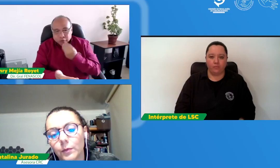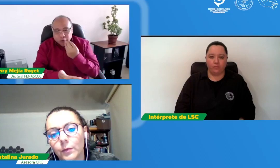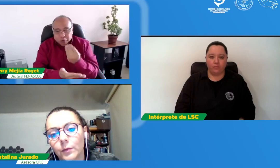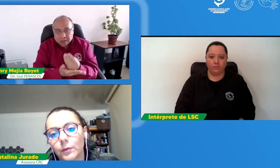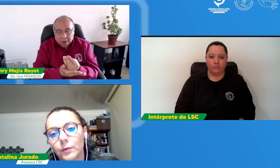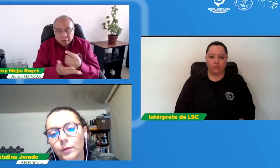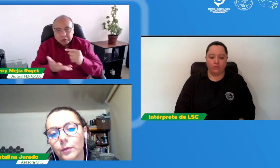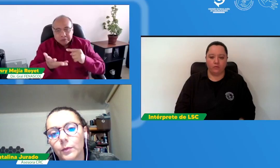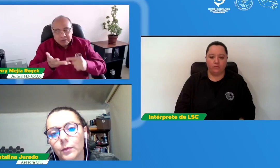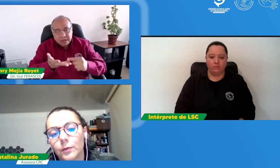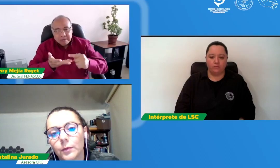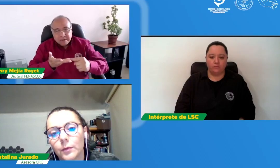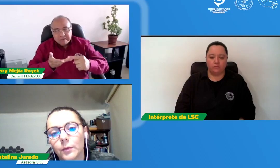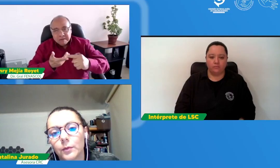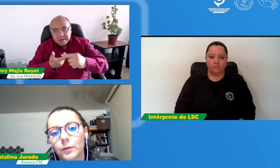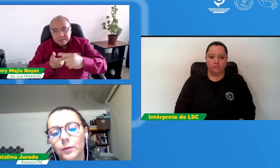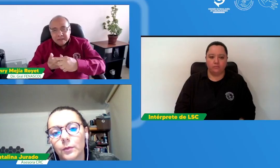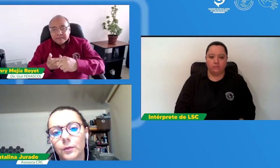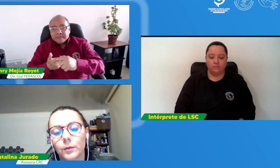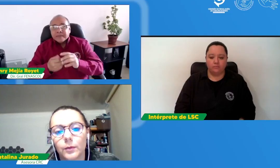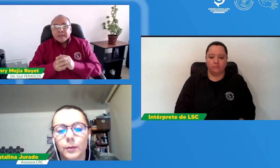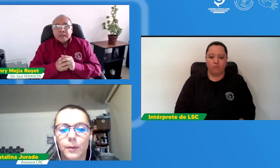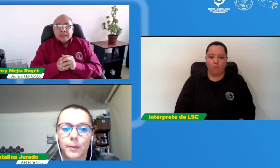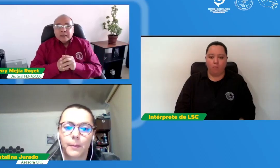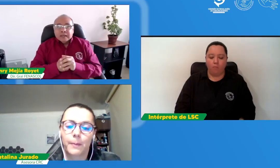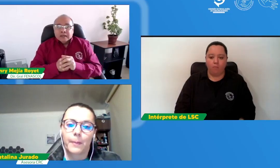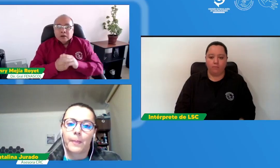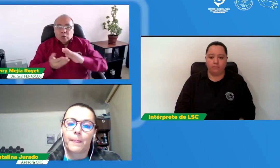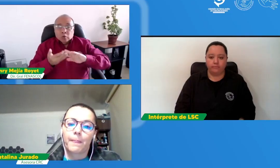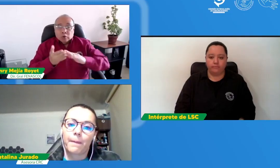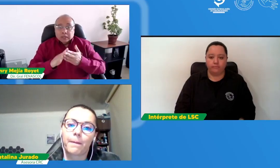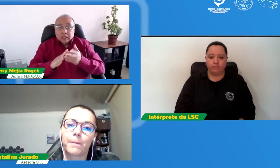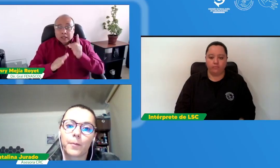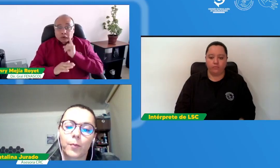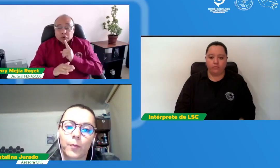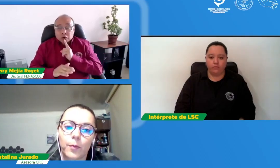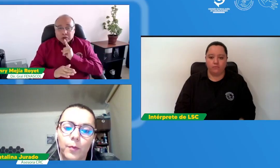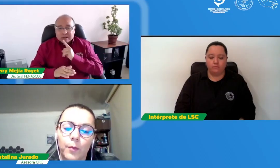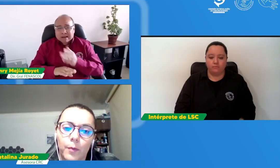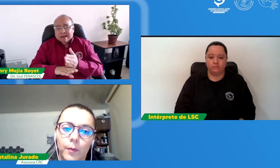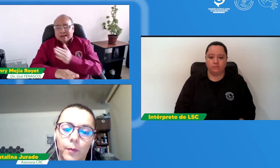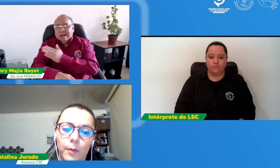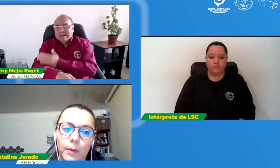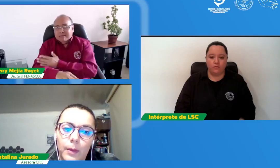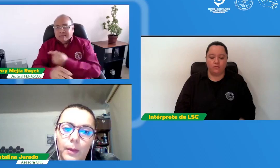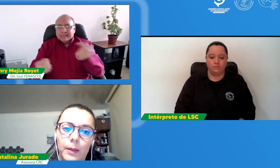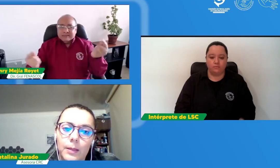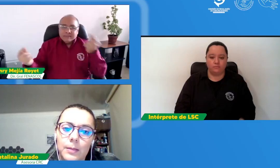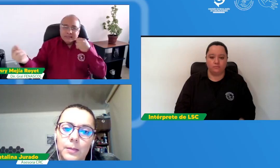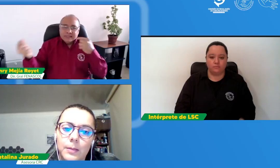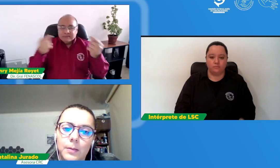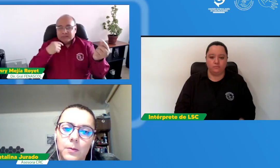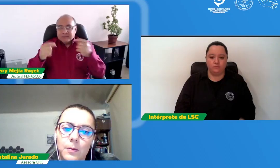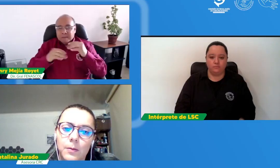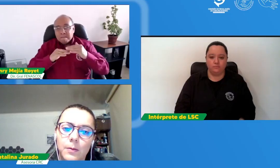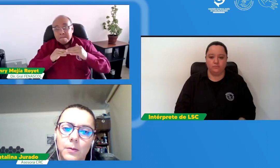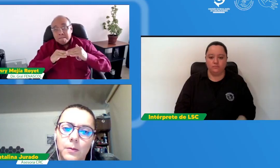estos resultados, los diferentes que han encontrado, la comunidad sorda desde